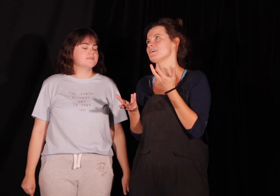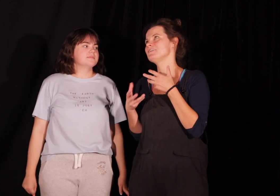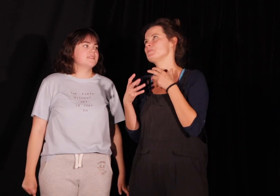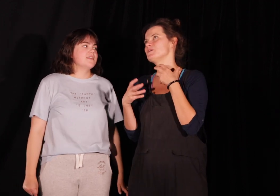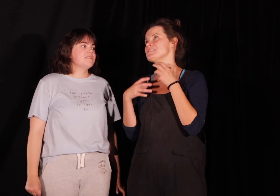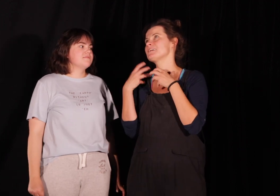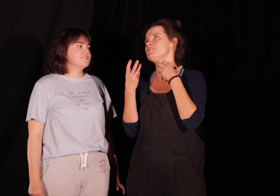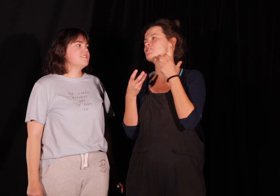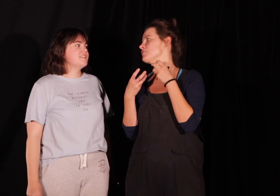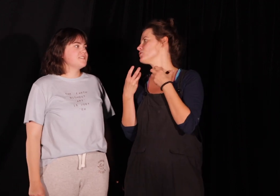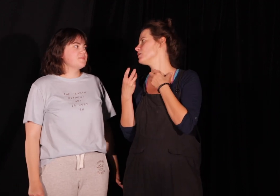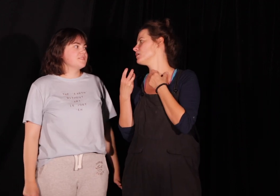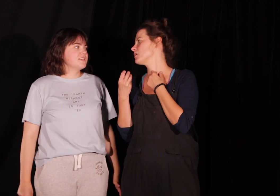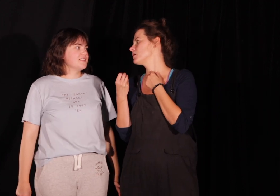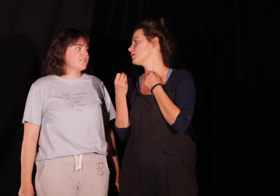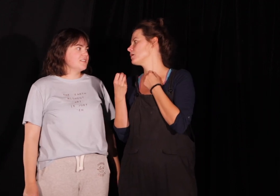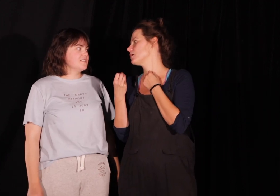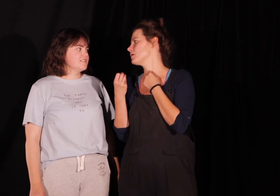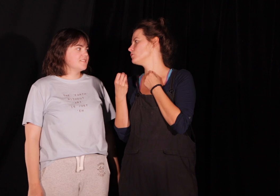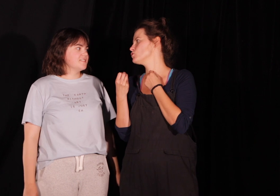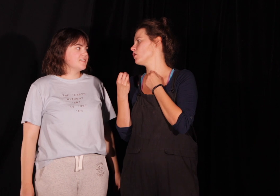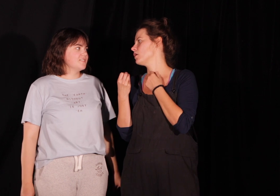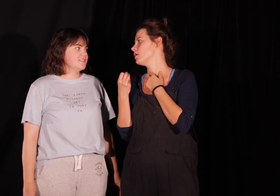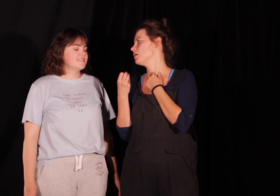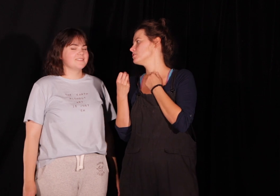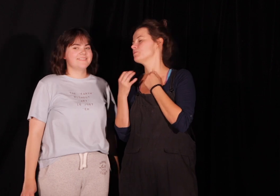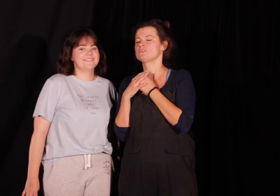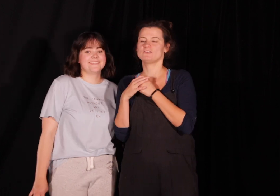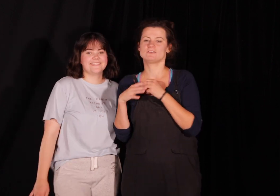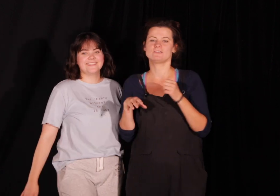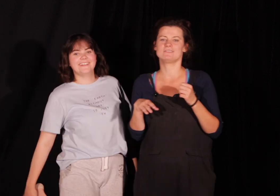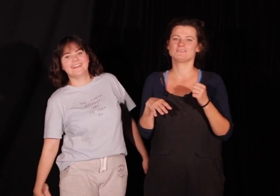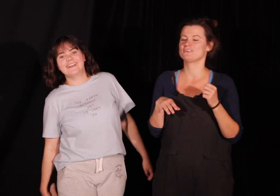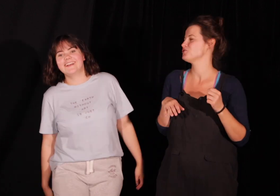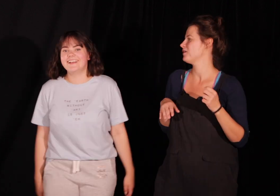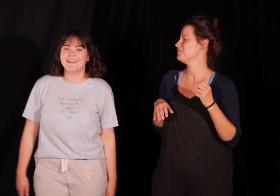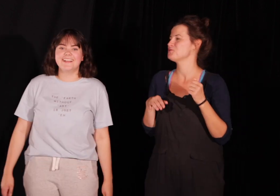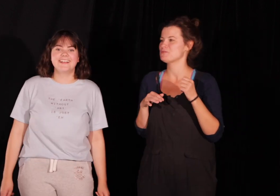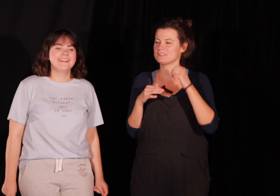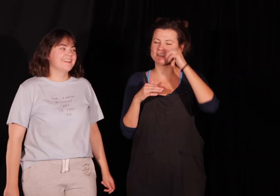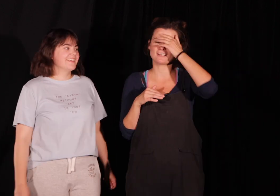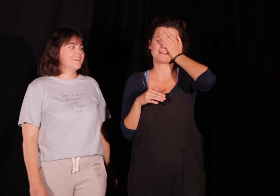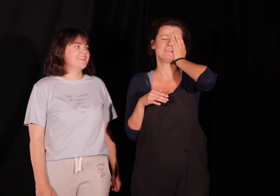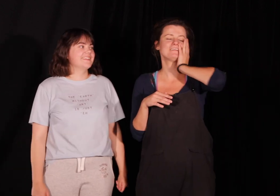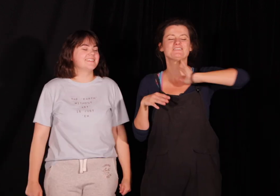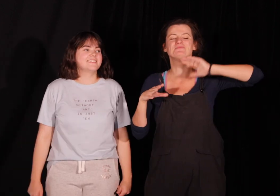jakby wiesz, ile razy powiedziałaś na koniec? jeszcze na koniec? trzeba będzie to wyciąć ja to nie czułam poczułam się jak na warsztatach a nie na tym